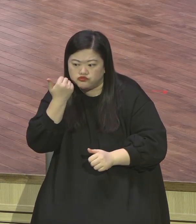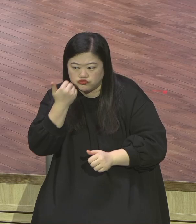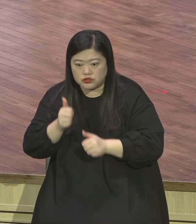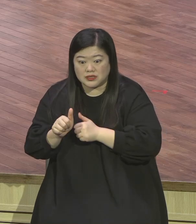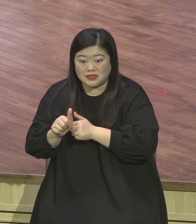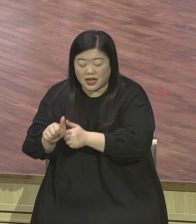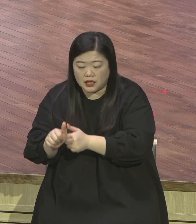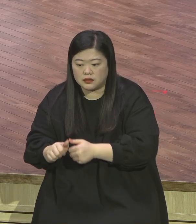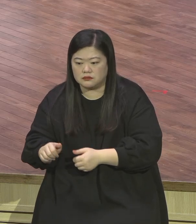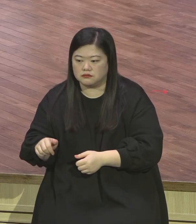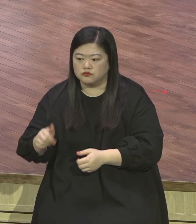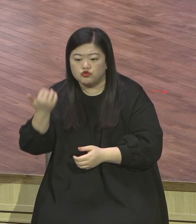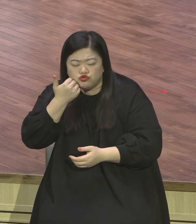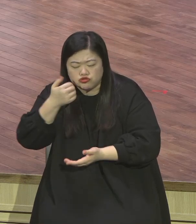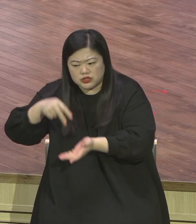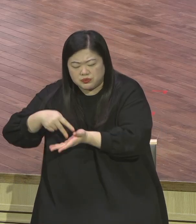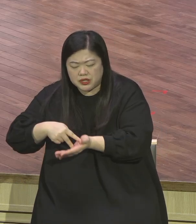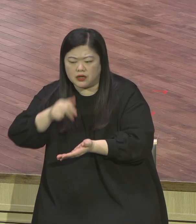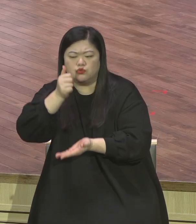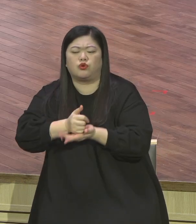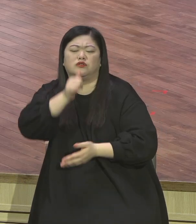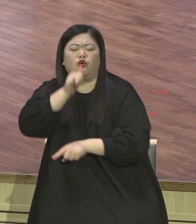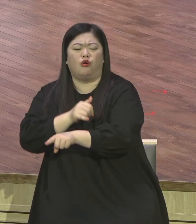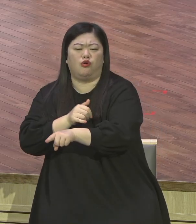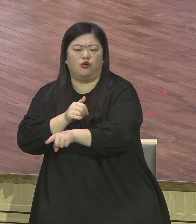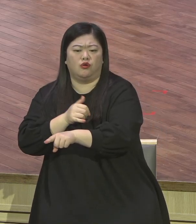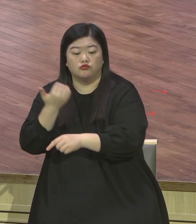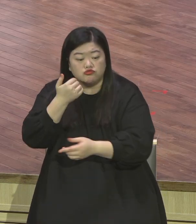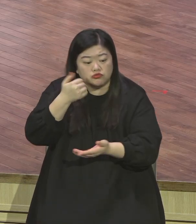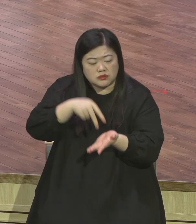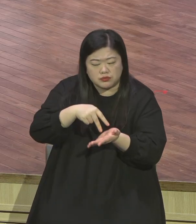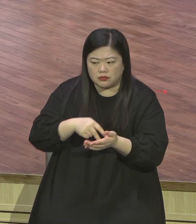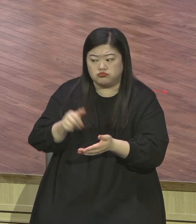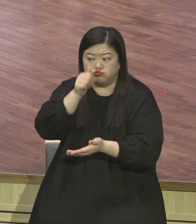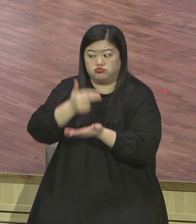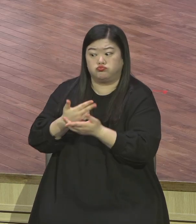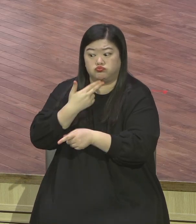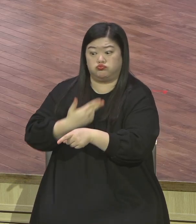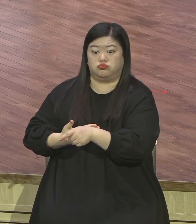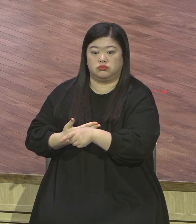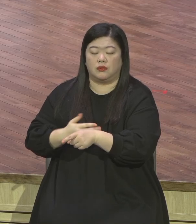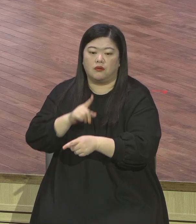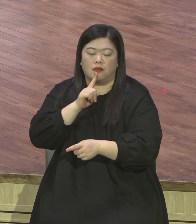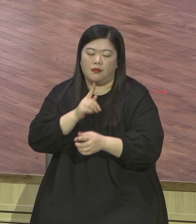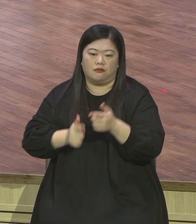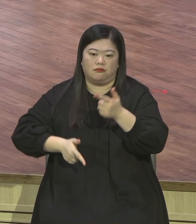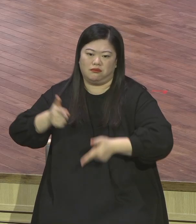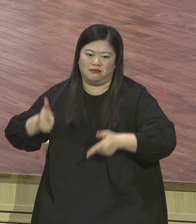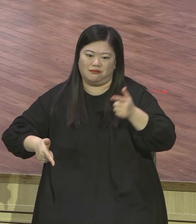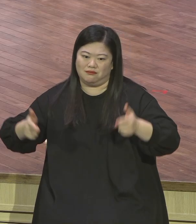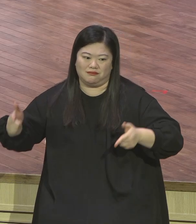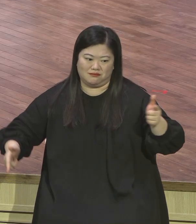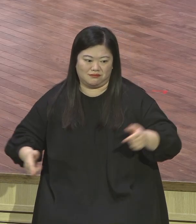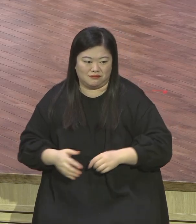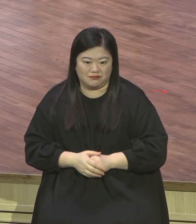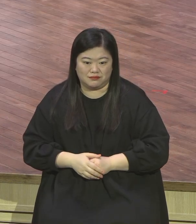판결이 그렇게 나누어지는 걸 볼 수 있습니다. 참 혼란스럽죠. 작년 5월에